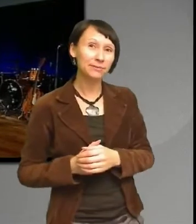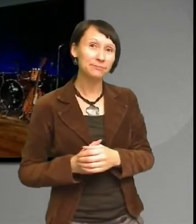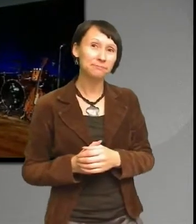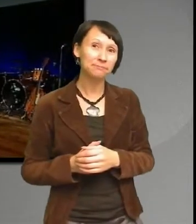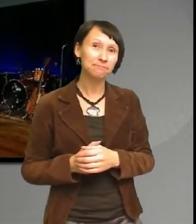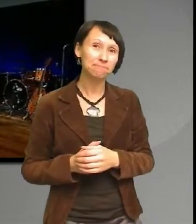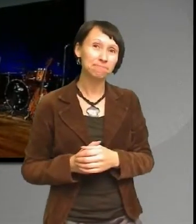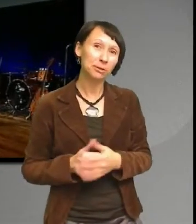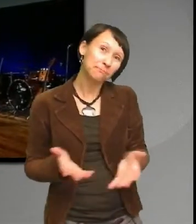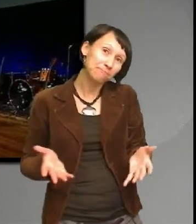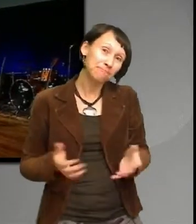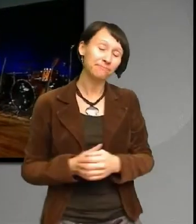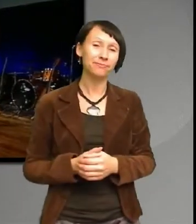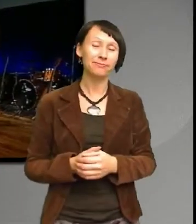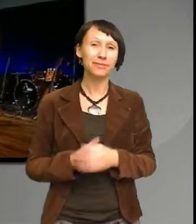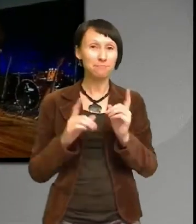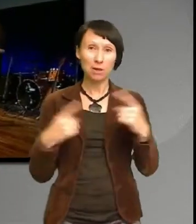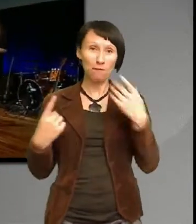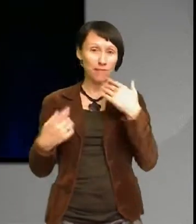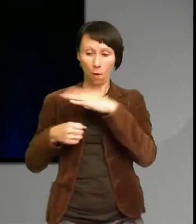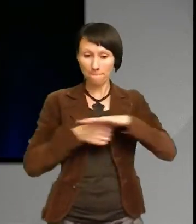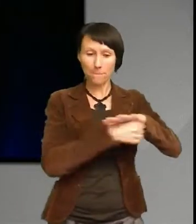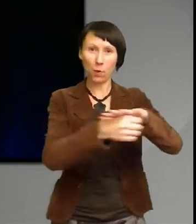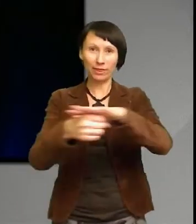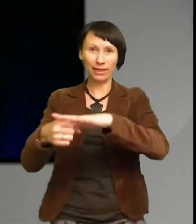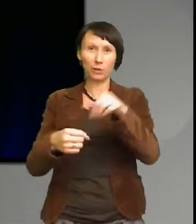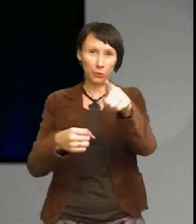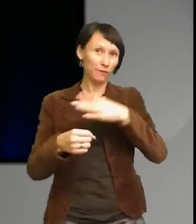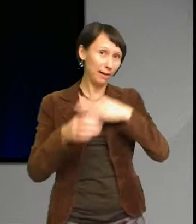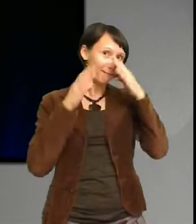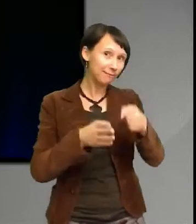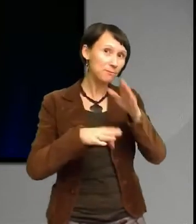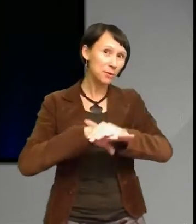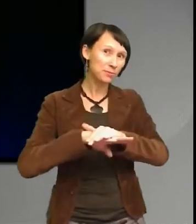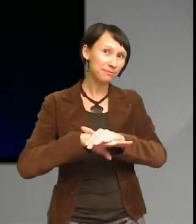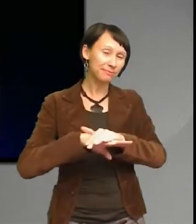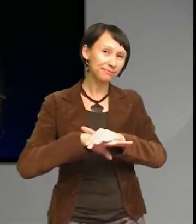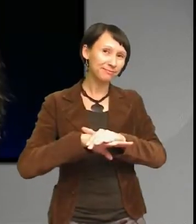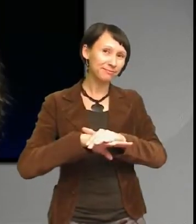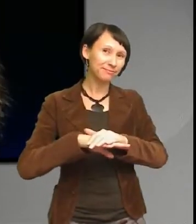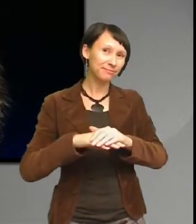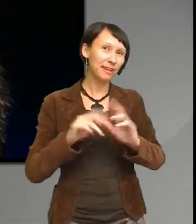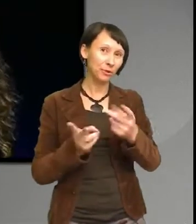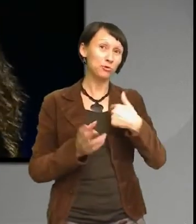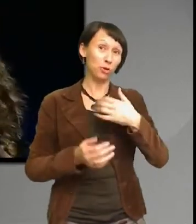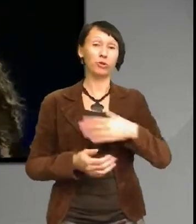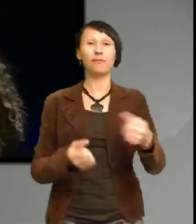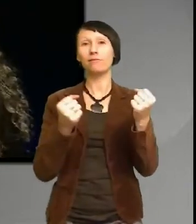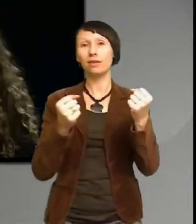och vilken hållbarhetsfråga du än väljer så tycker jag att det är viktigt att vi diskuterar de här